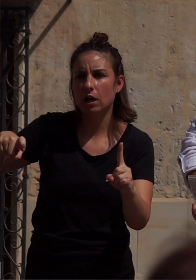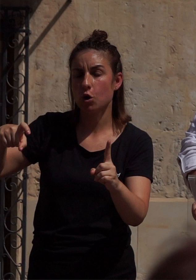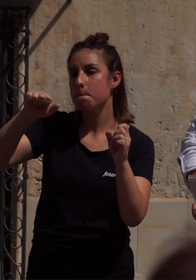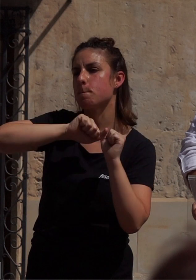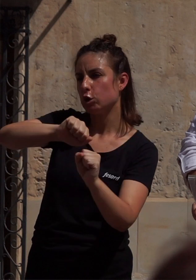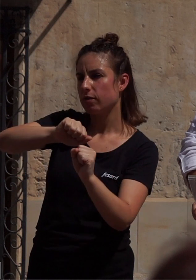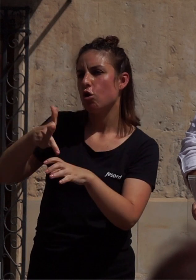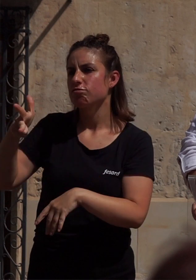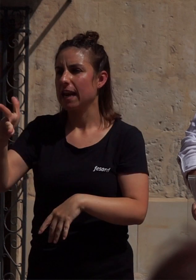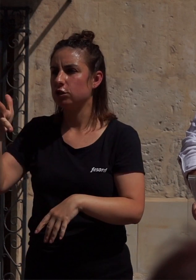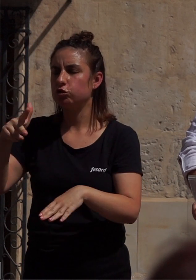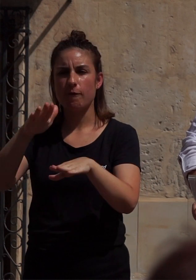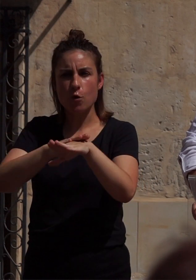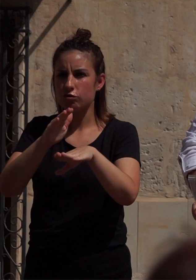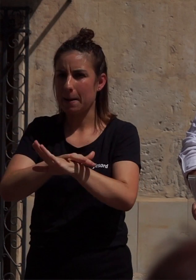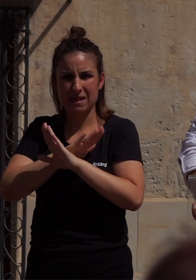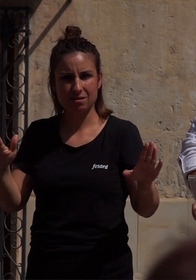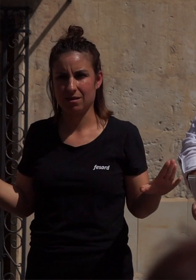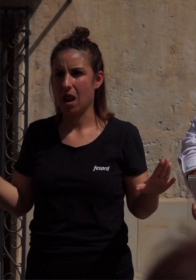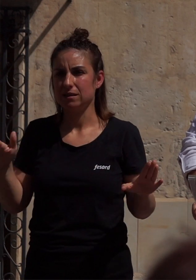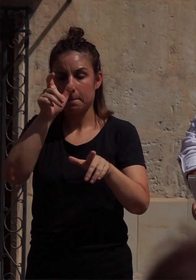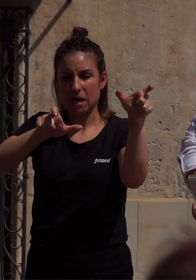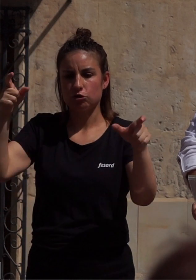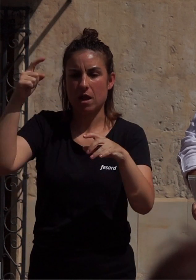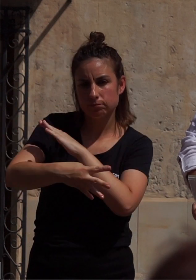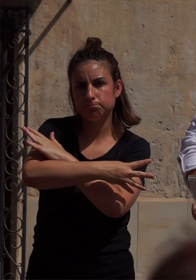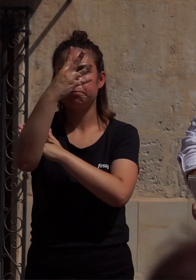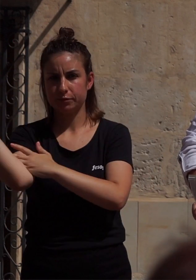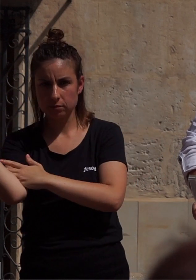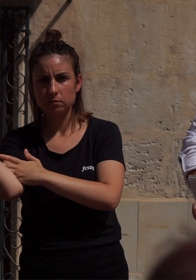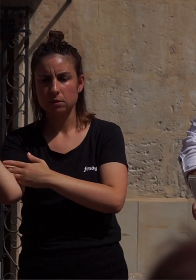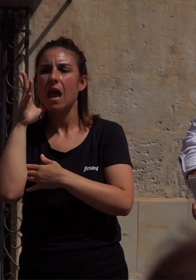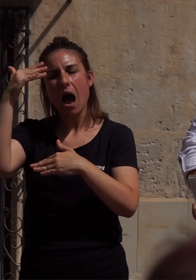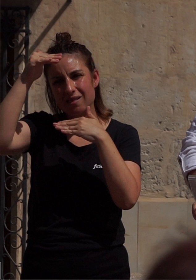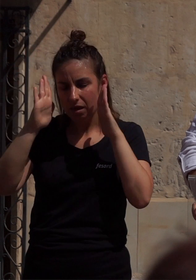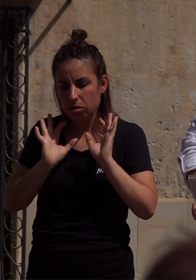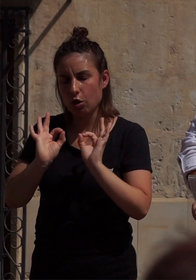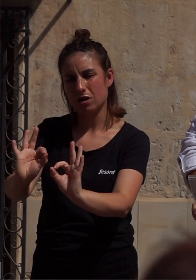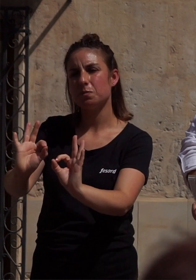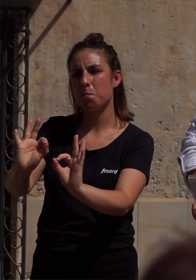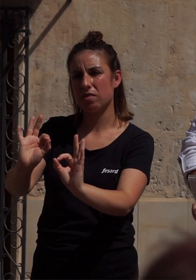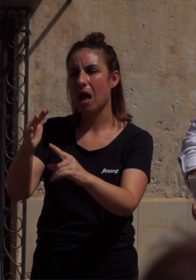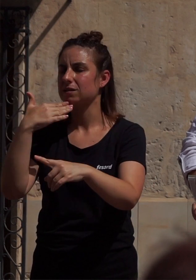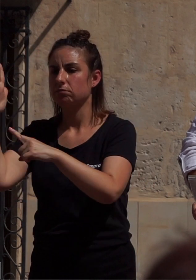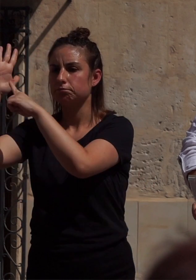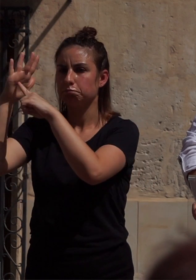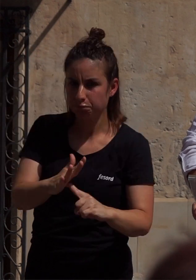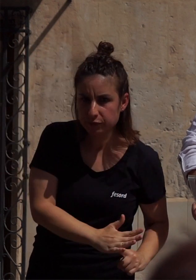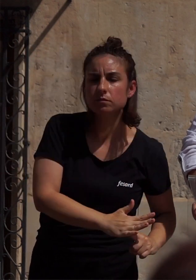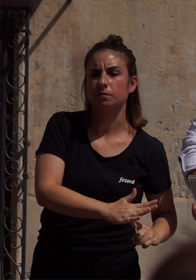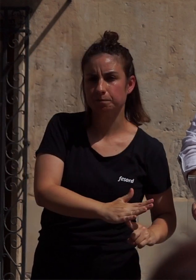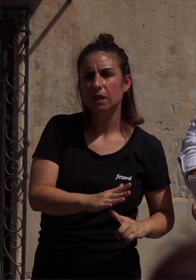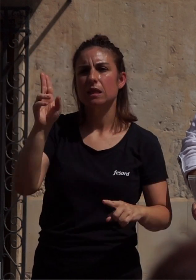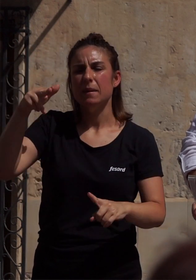derechos fundamentales de las personas LGTBIQ, que preste especial atención a la discriminación múltiple